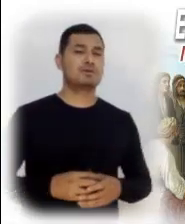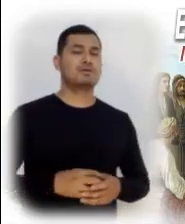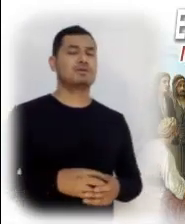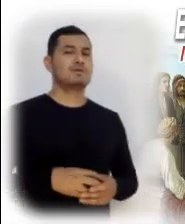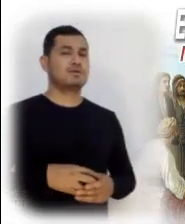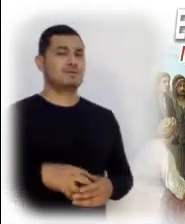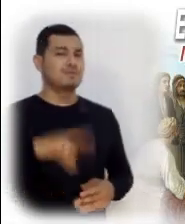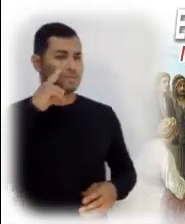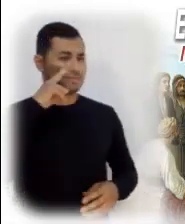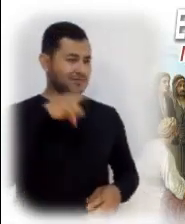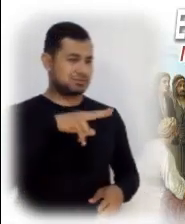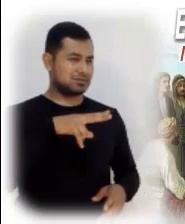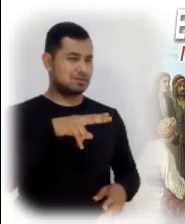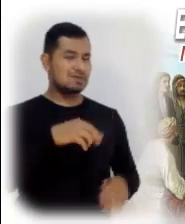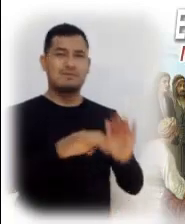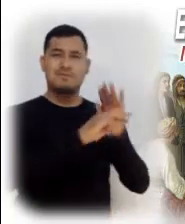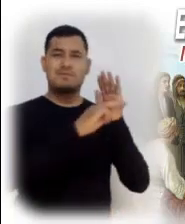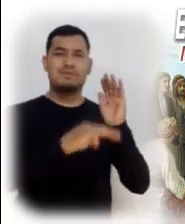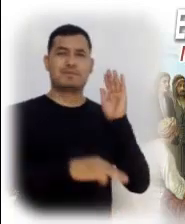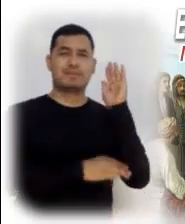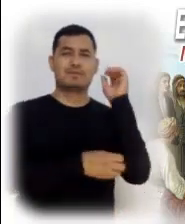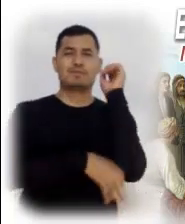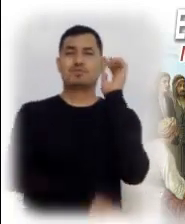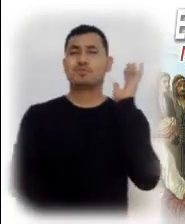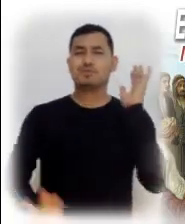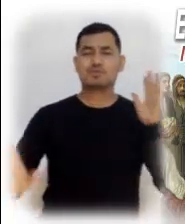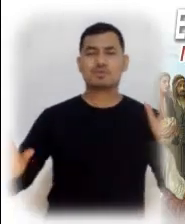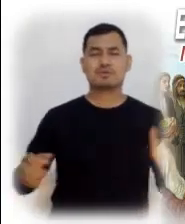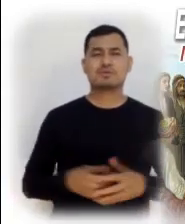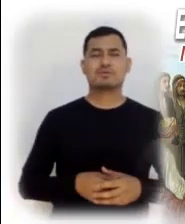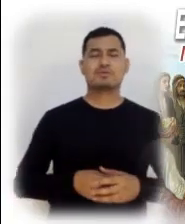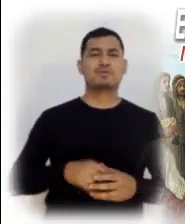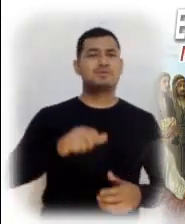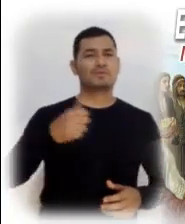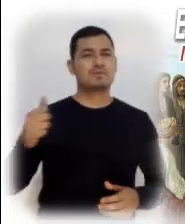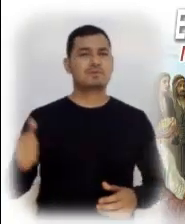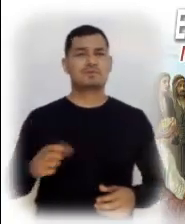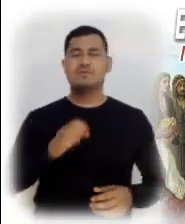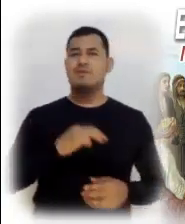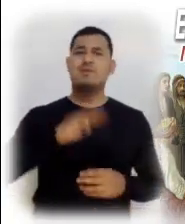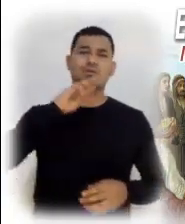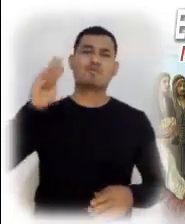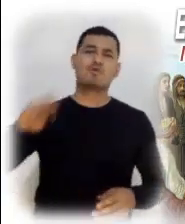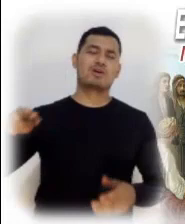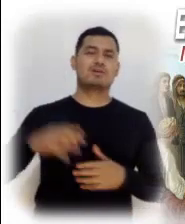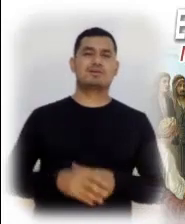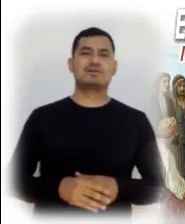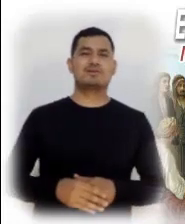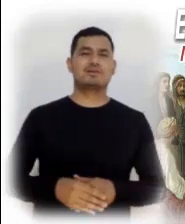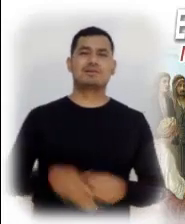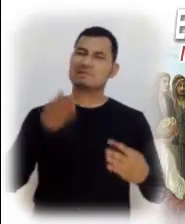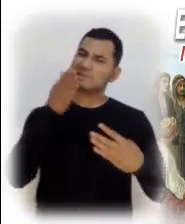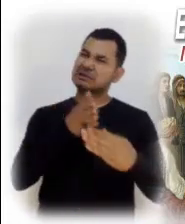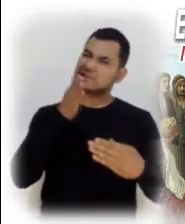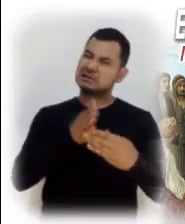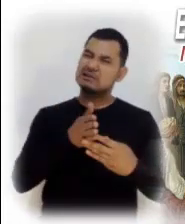Son frecuentes los intentos de suicidio y los escapes hacia el alcohol o hacia